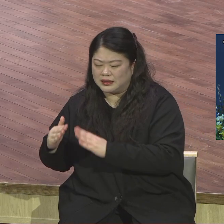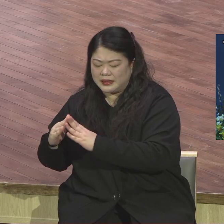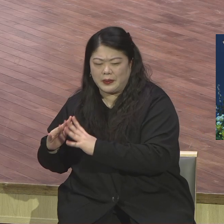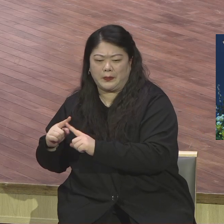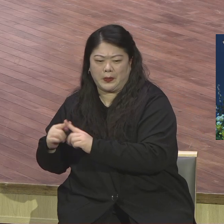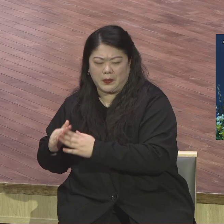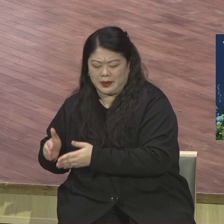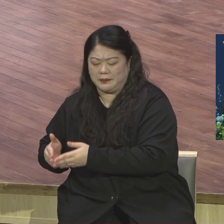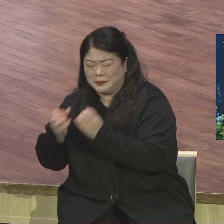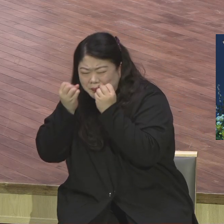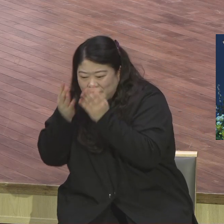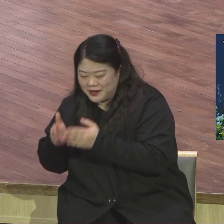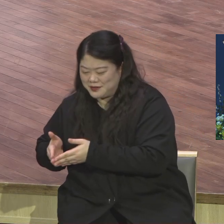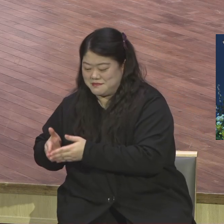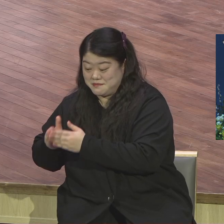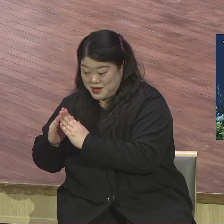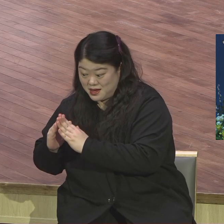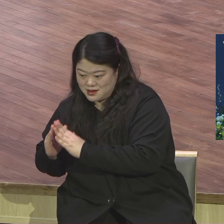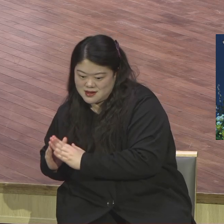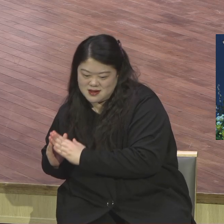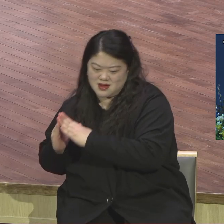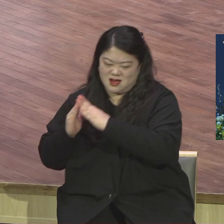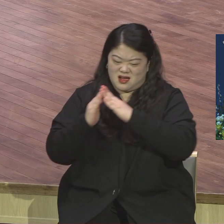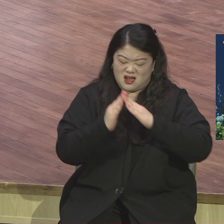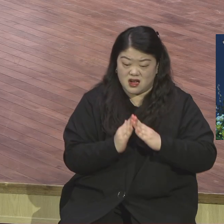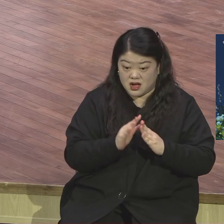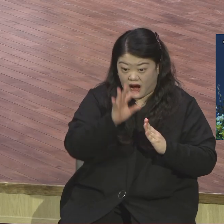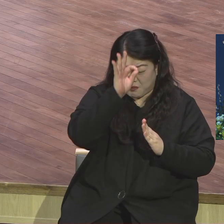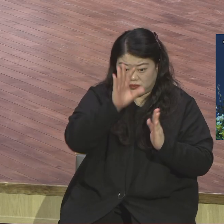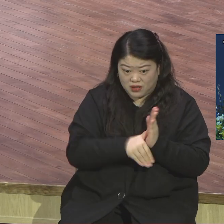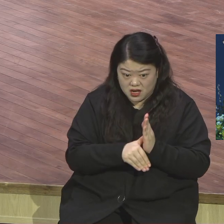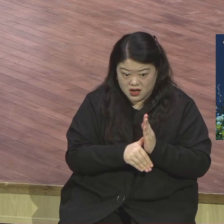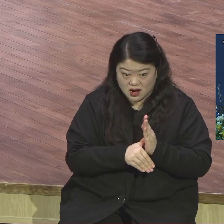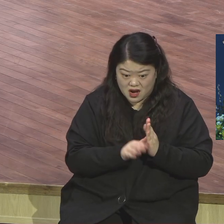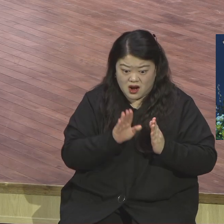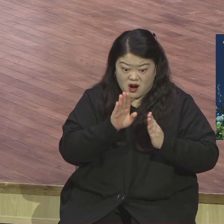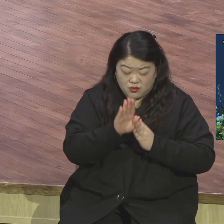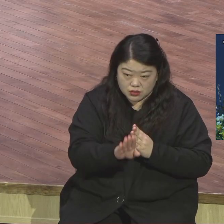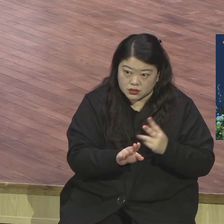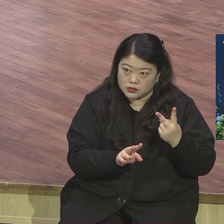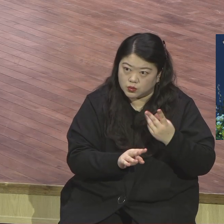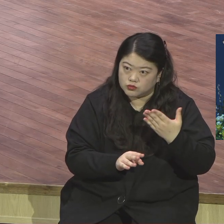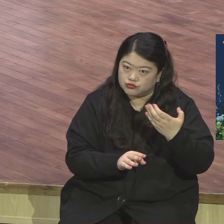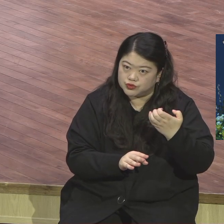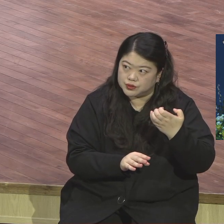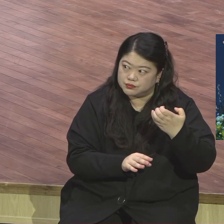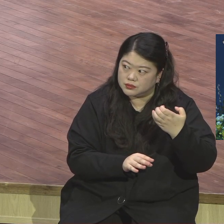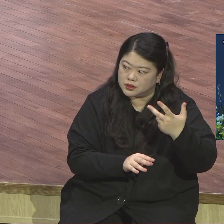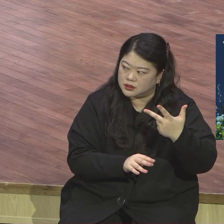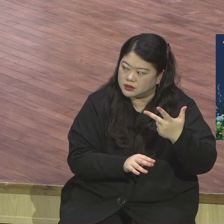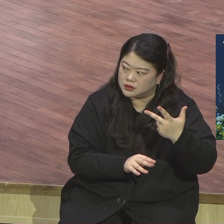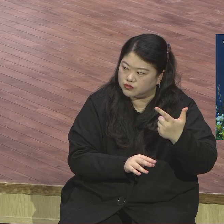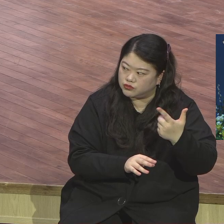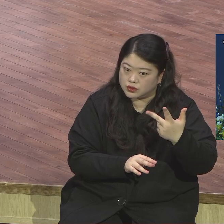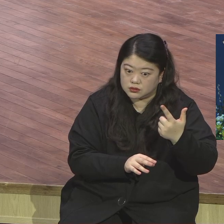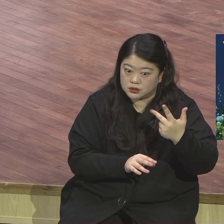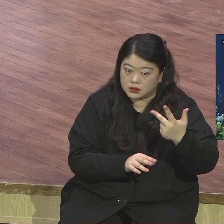계속 건축건축 시간표였습니다. 거의 30년 동안 사실 일반적으로 상식적으로